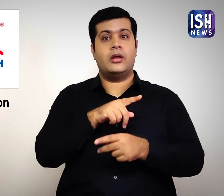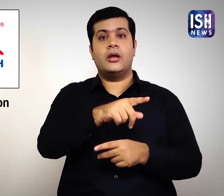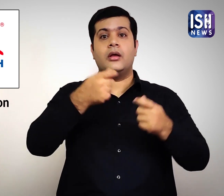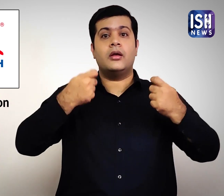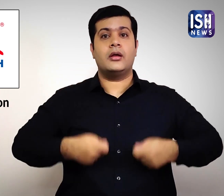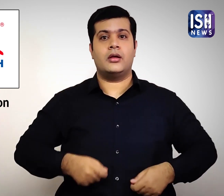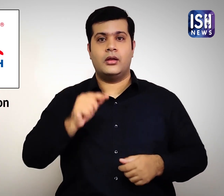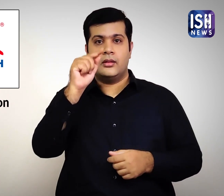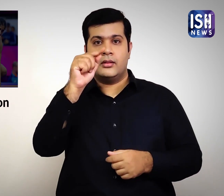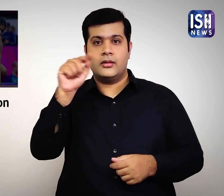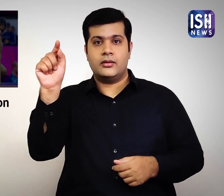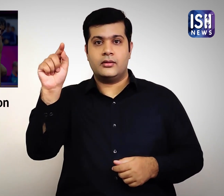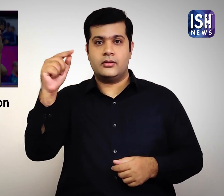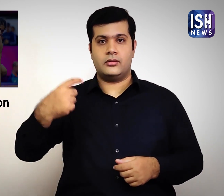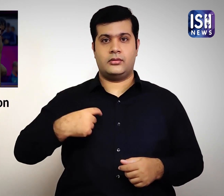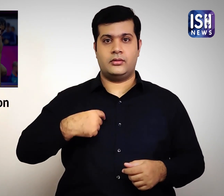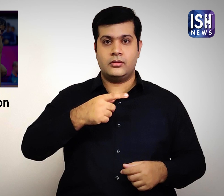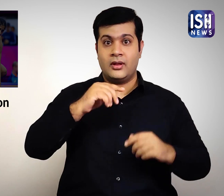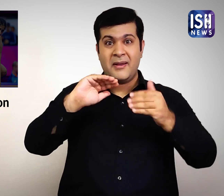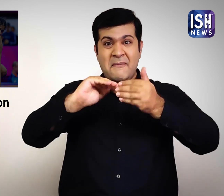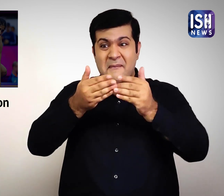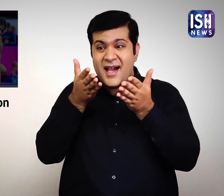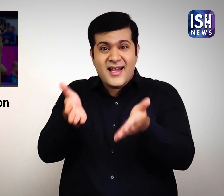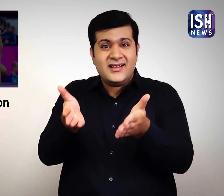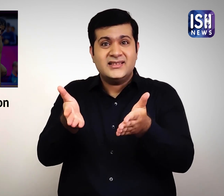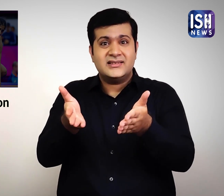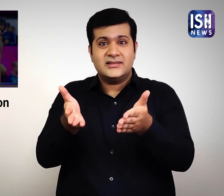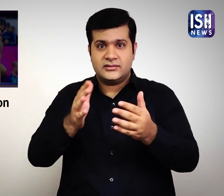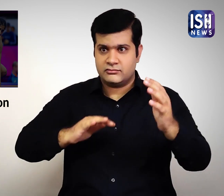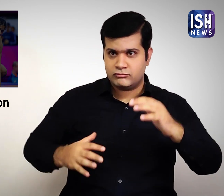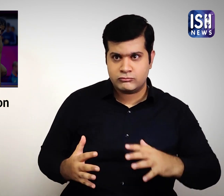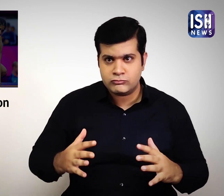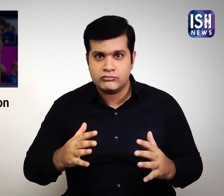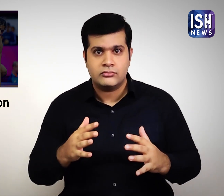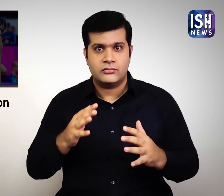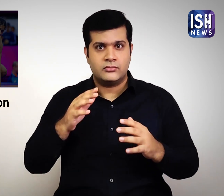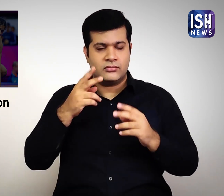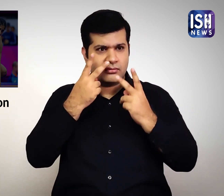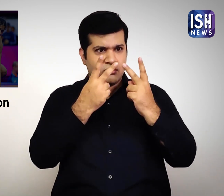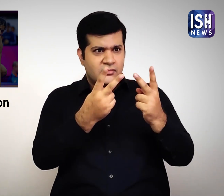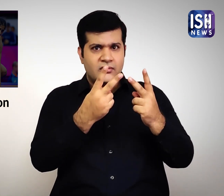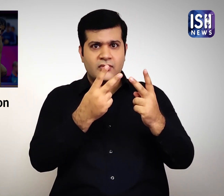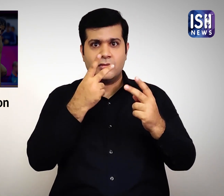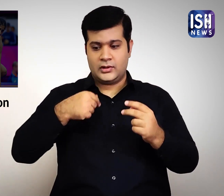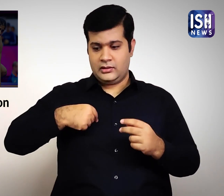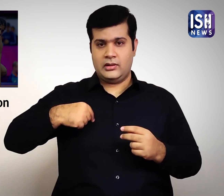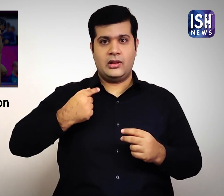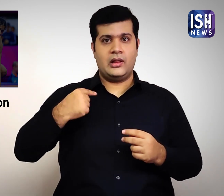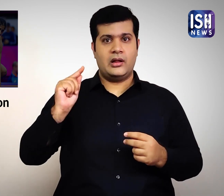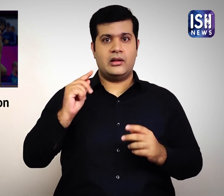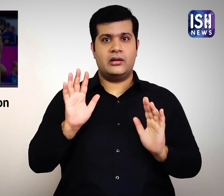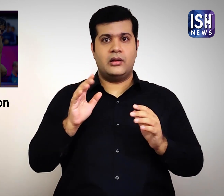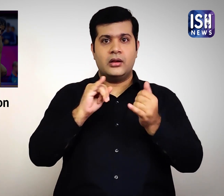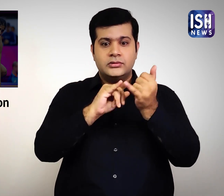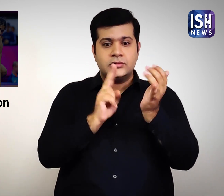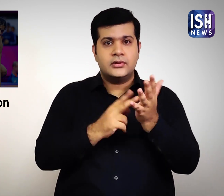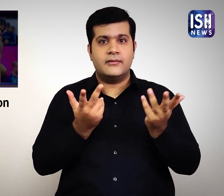शिव नरेश सिंगलेट के बजाए, विनेश ने अपने मुकाबलों के दौरान अपने नीजी प्रायोजक नाइकी का सिंगलेट पहनना